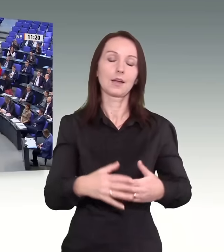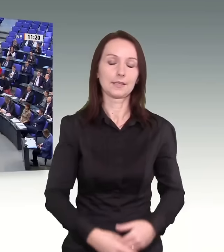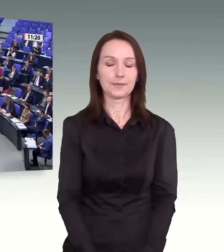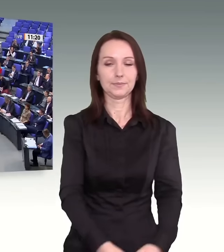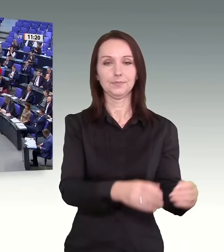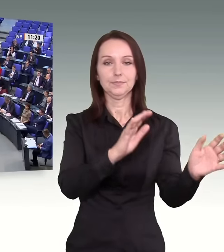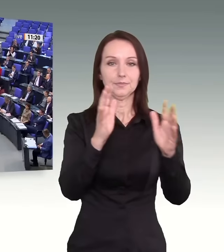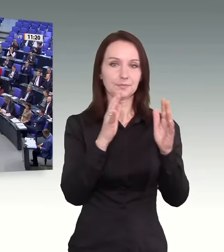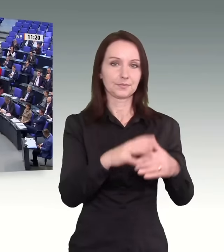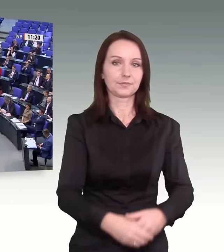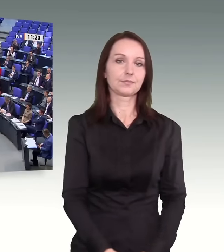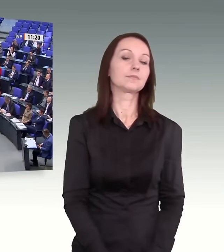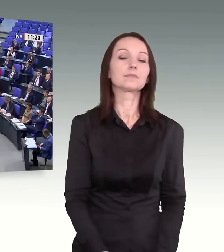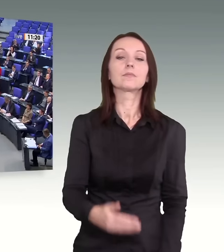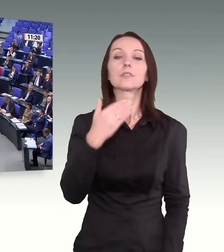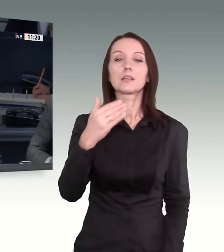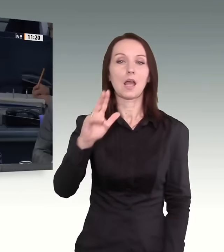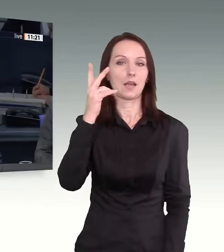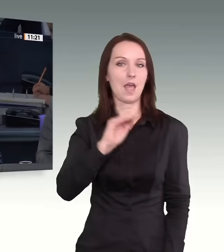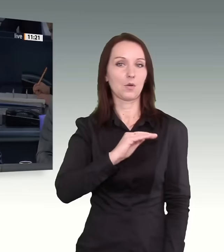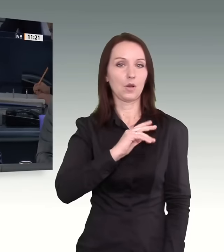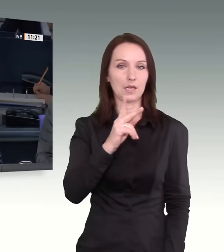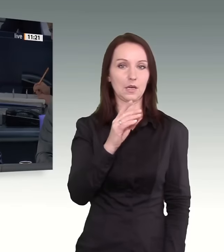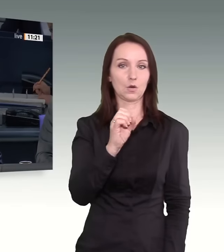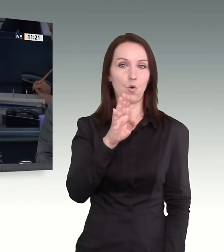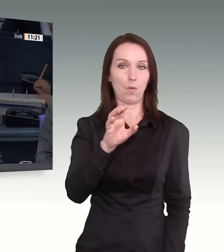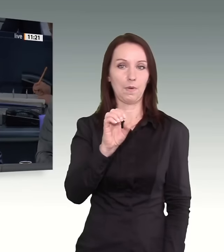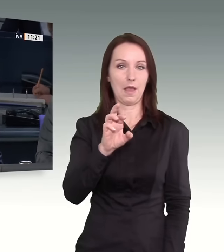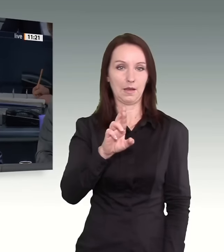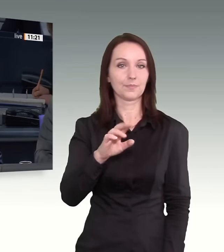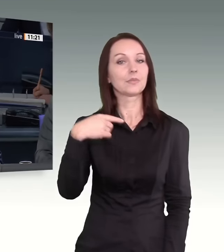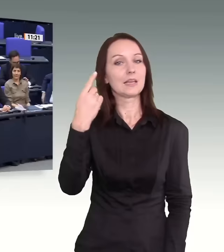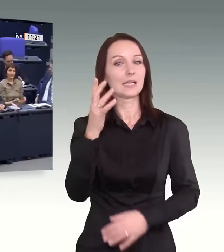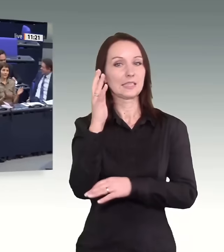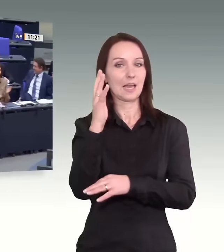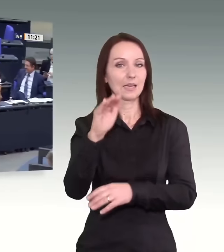Vielen Dank, Herr Kollege Kober. Nächste Rednerin ist die Kollegin Jana Schimpke, CDU-CSU-Fraktion.